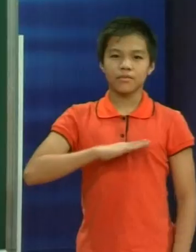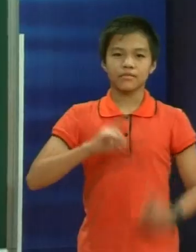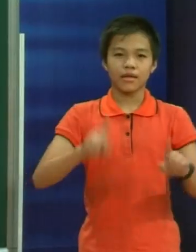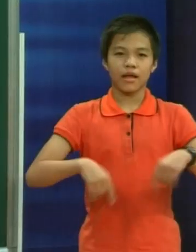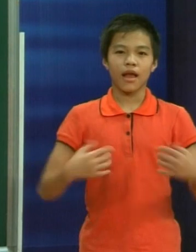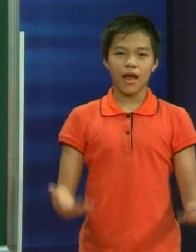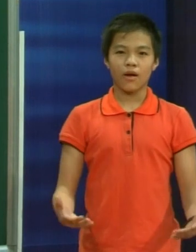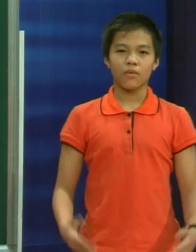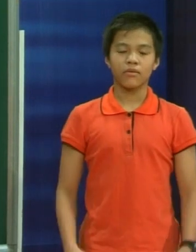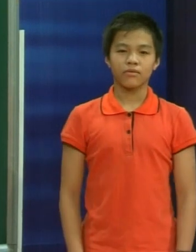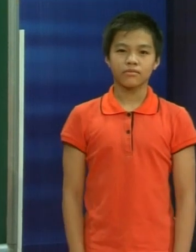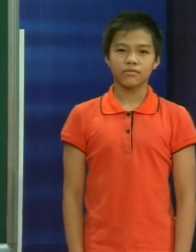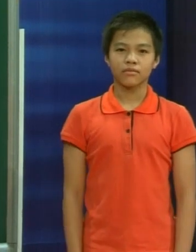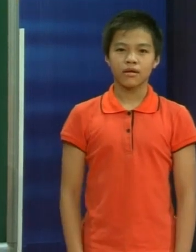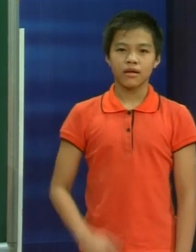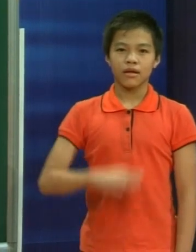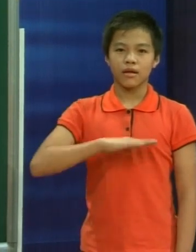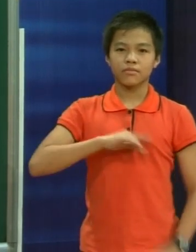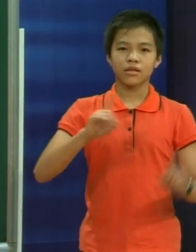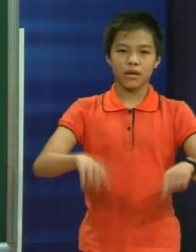Thế theo bạn người em trong tình huống vừa rồi là người như thế nào nhỉ